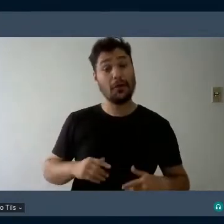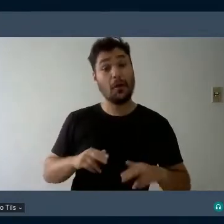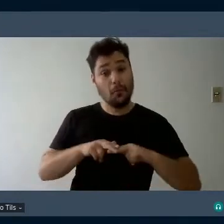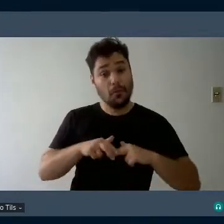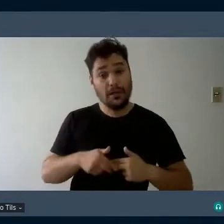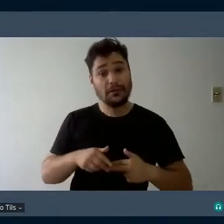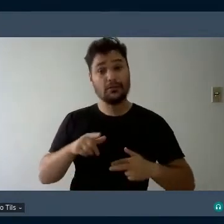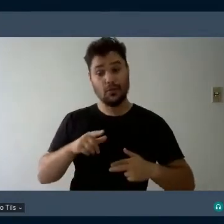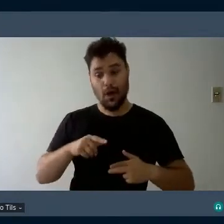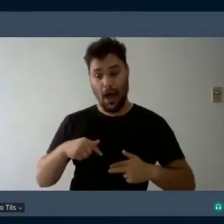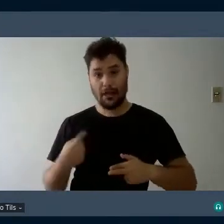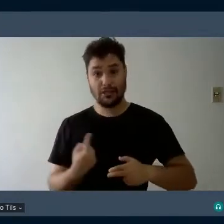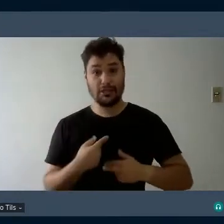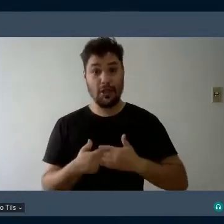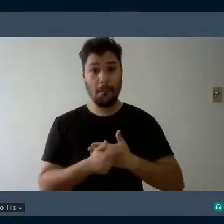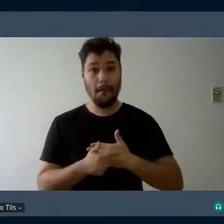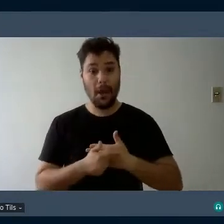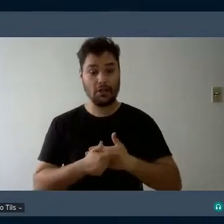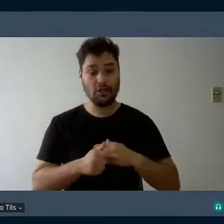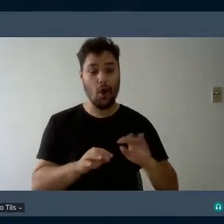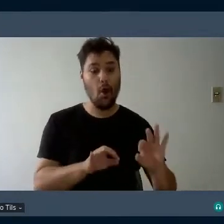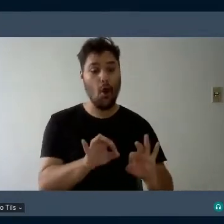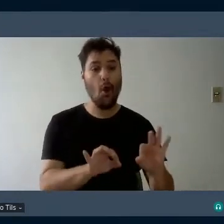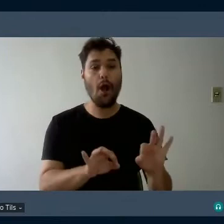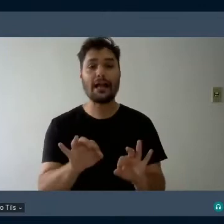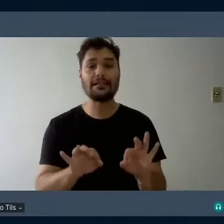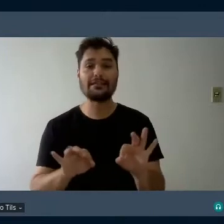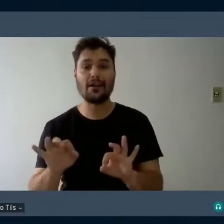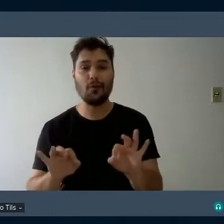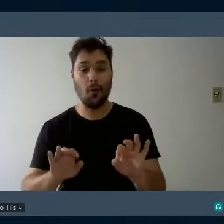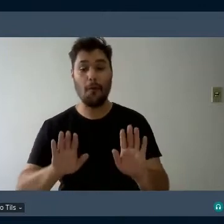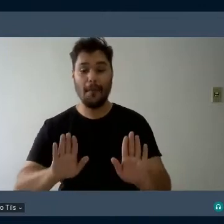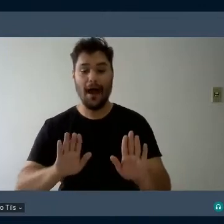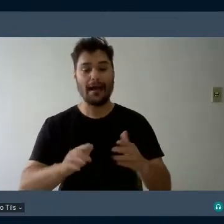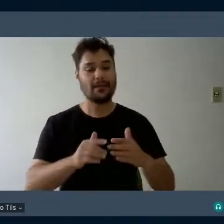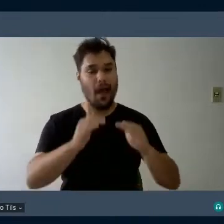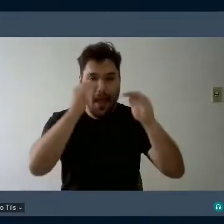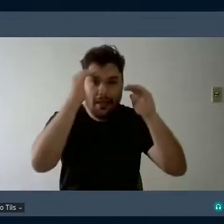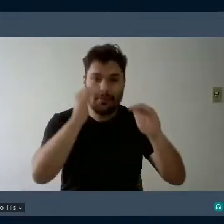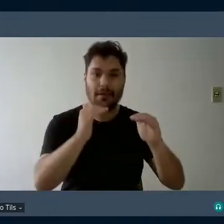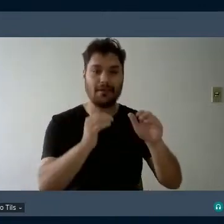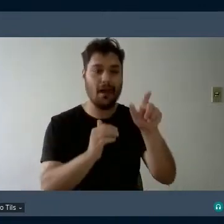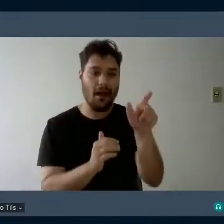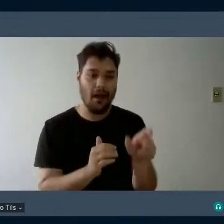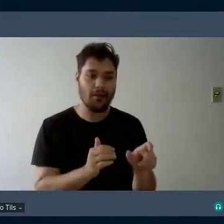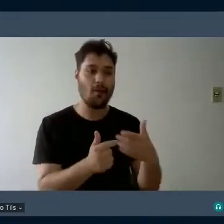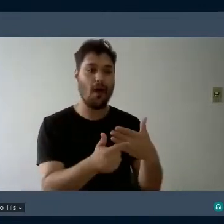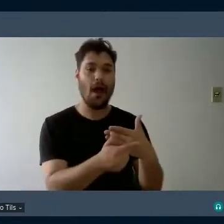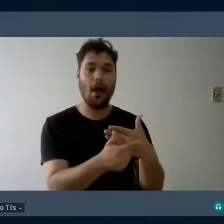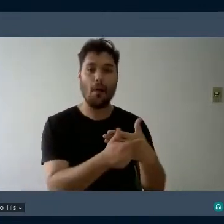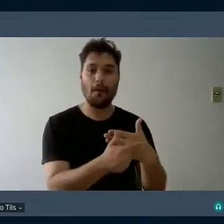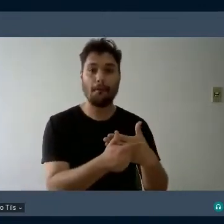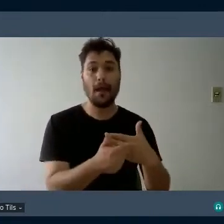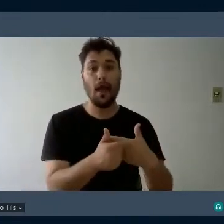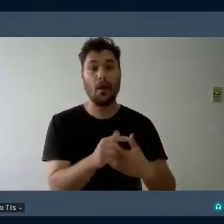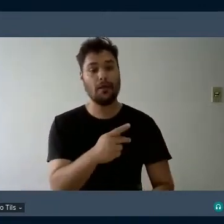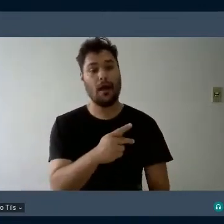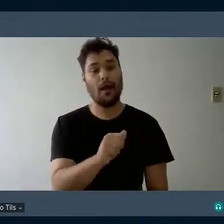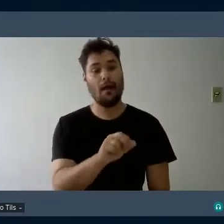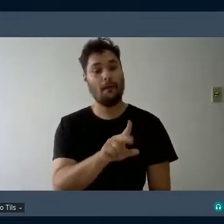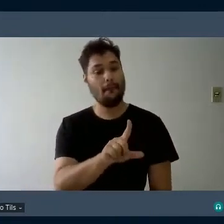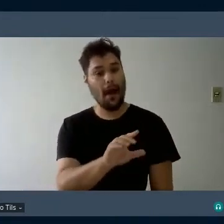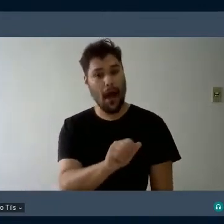organizador e respeitando o lugar da Paula né das outras pessoas envolvidas no